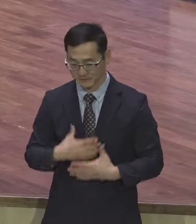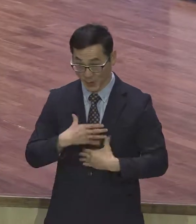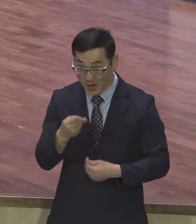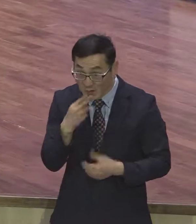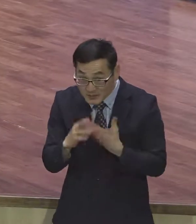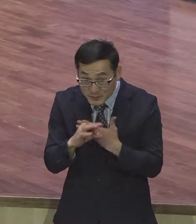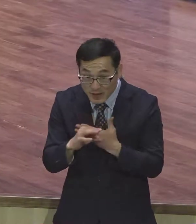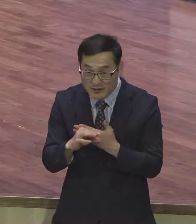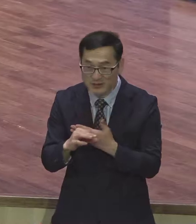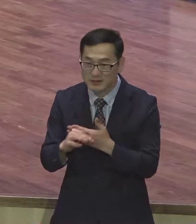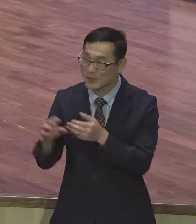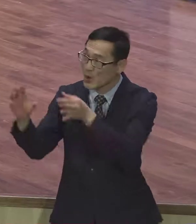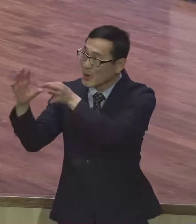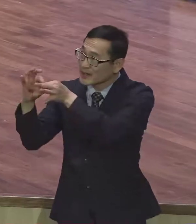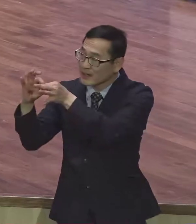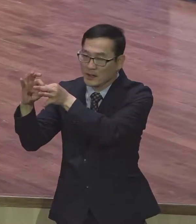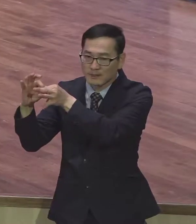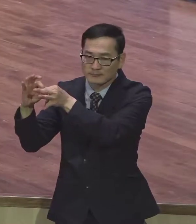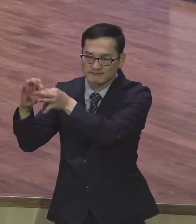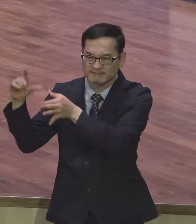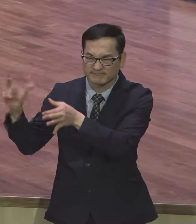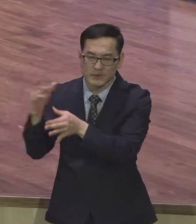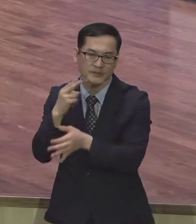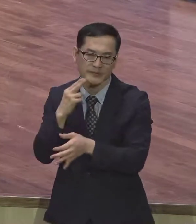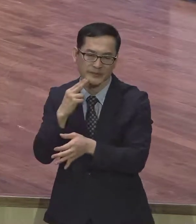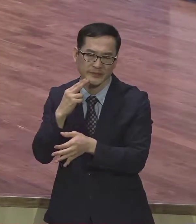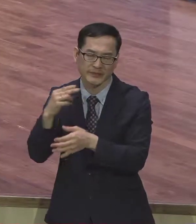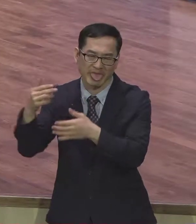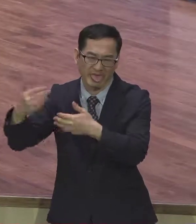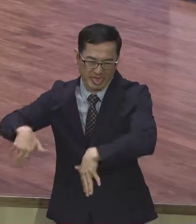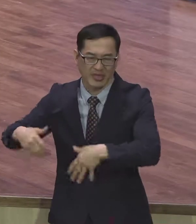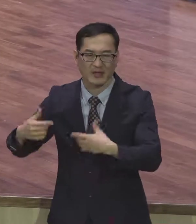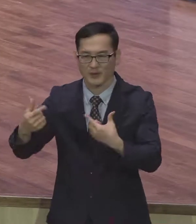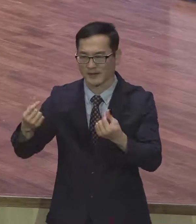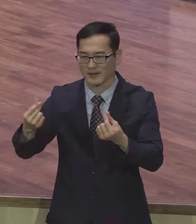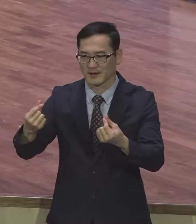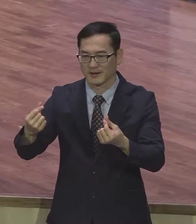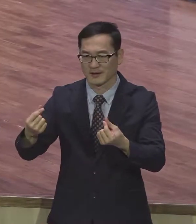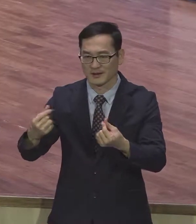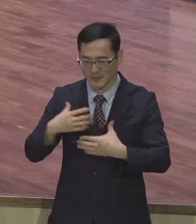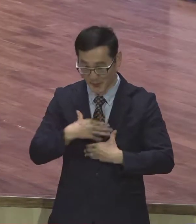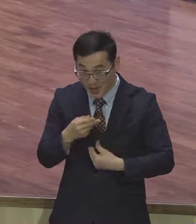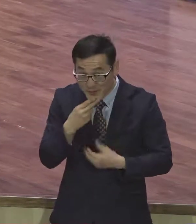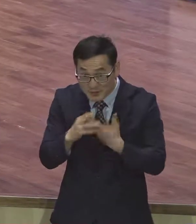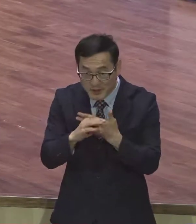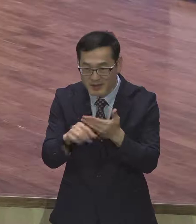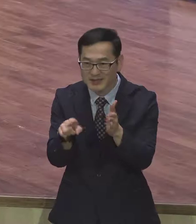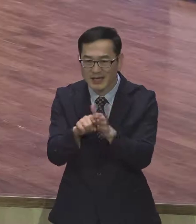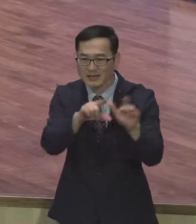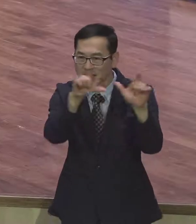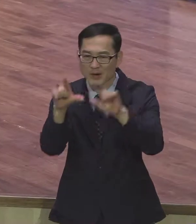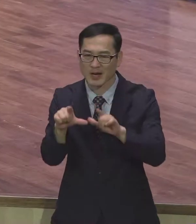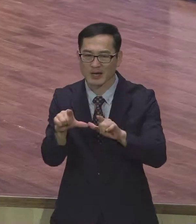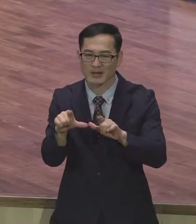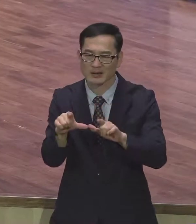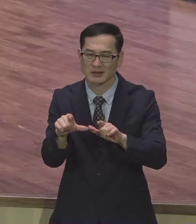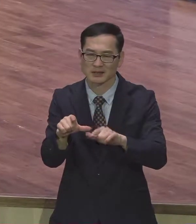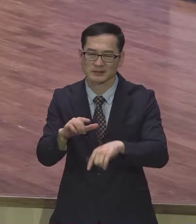평안하지 않다. 신앙생활 틀린 거예요. 아무리 열심히 해도 그 성경과 안 맞는 거예요.